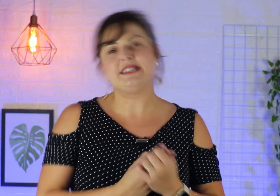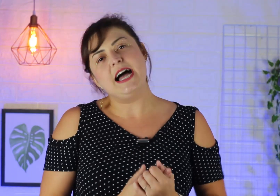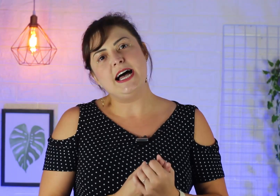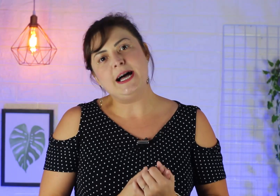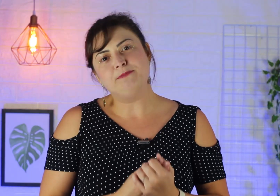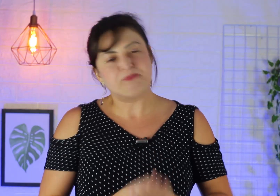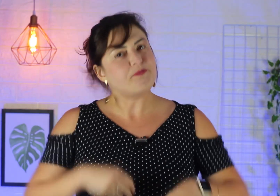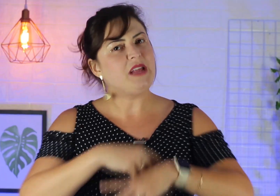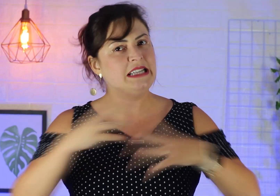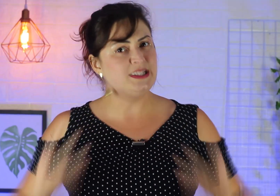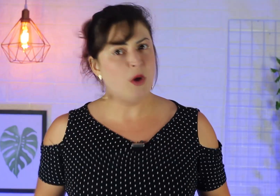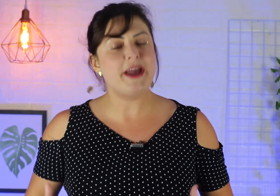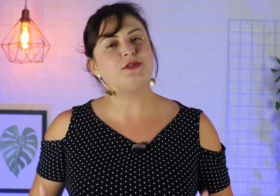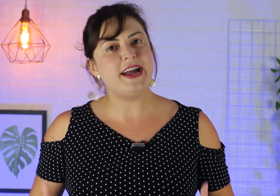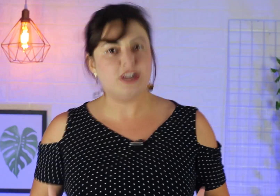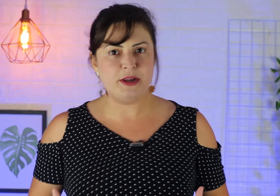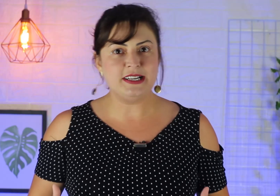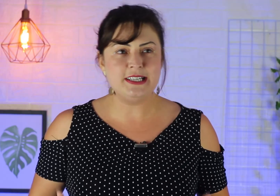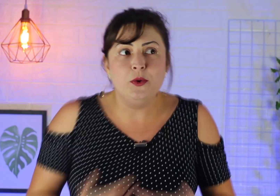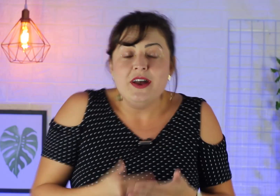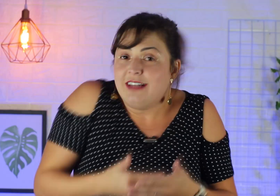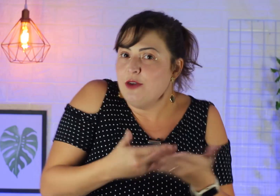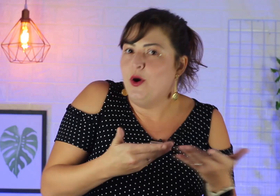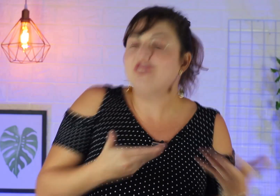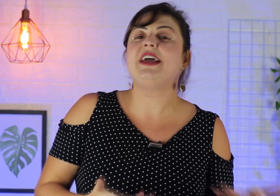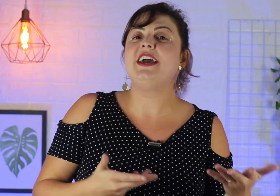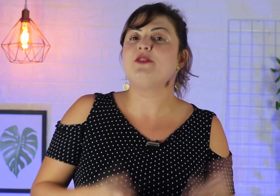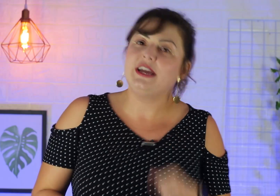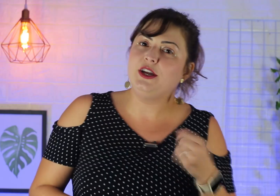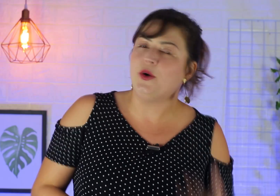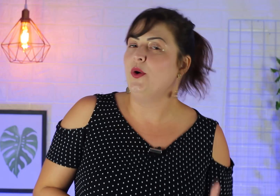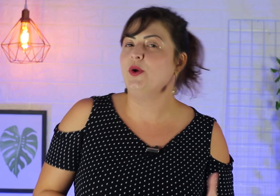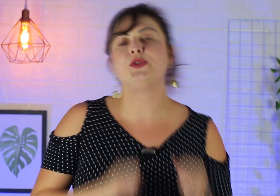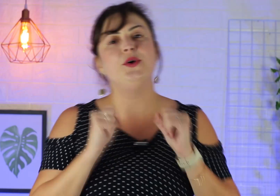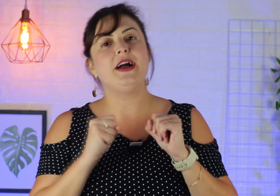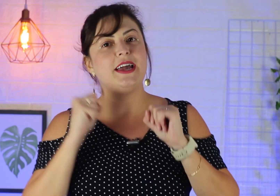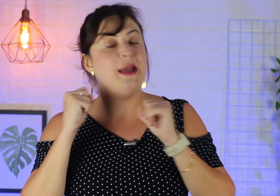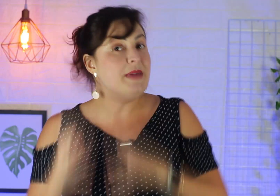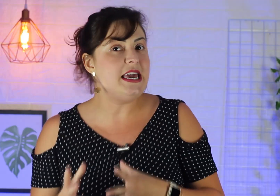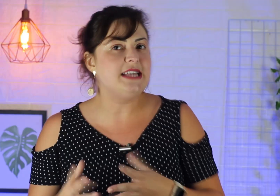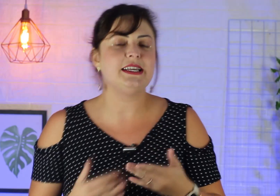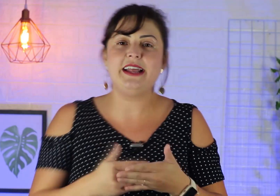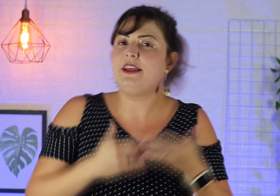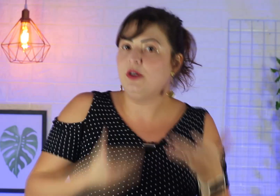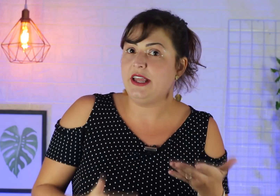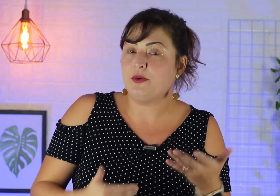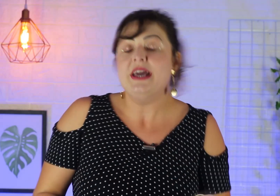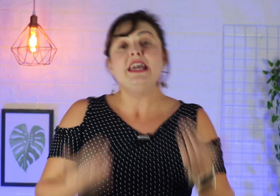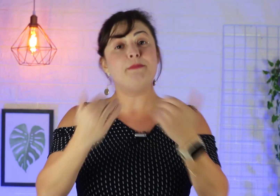desse momento da interpretação, tem um roteiro, aquele culto, aquela missa, né? Tem um roteiro. E